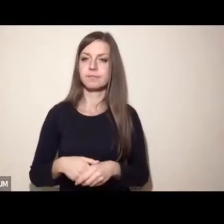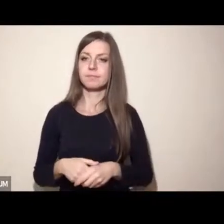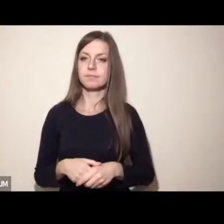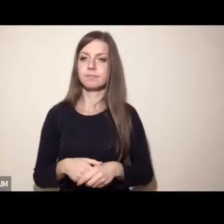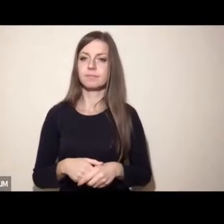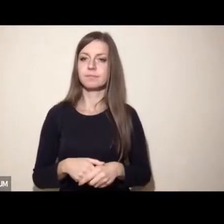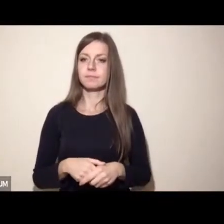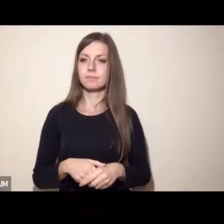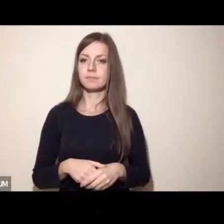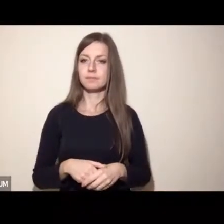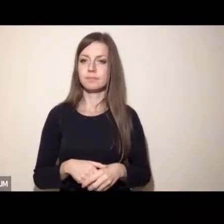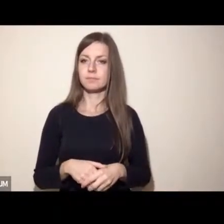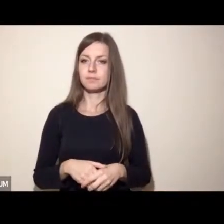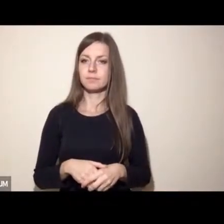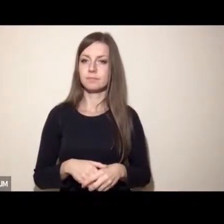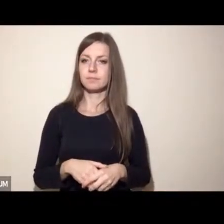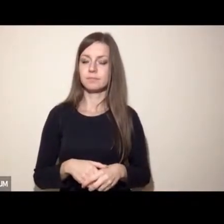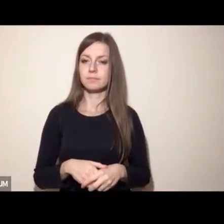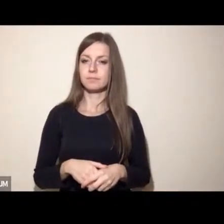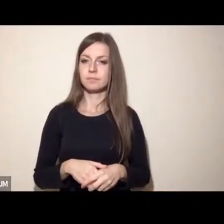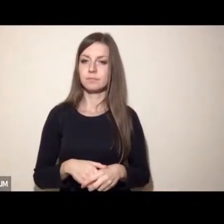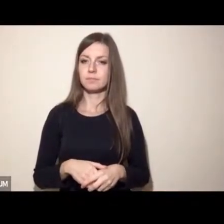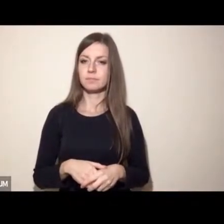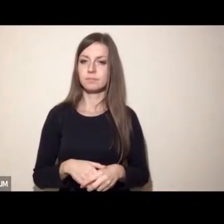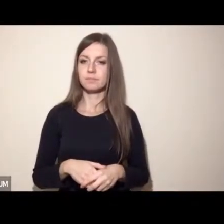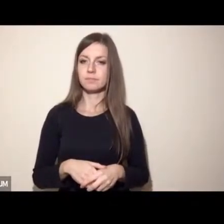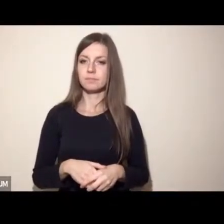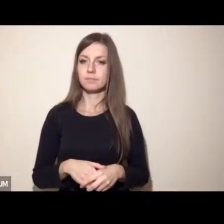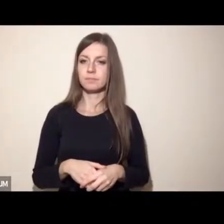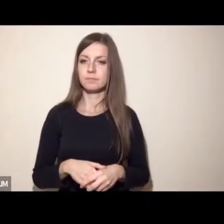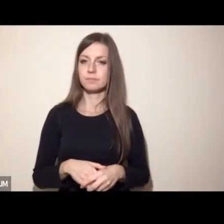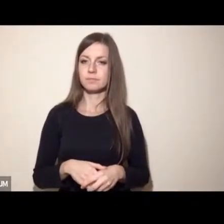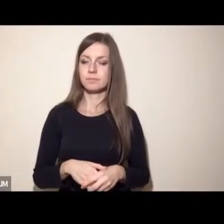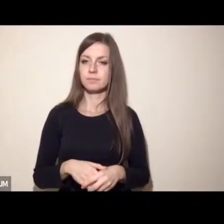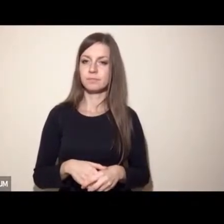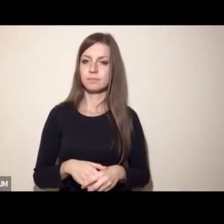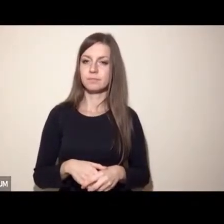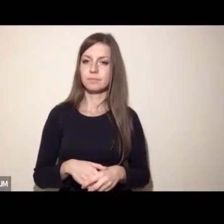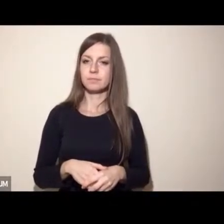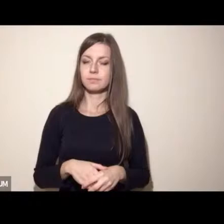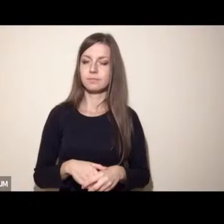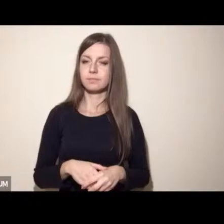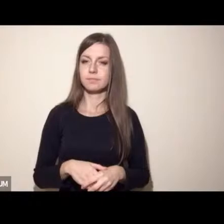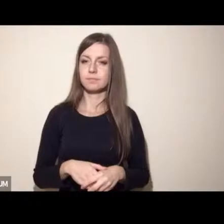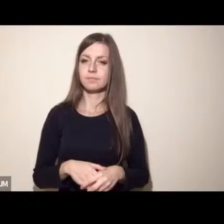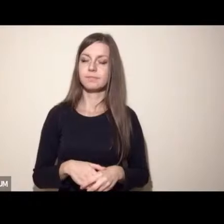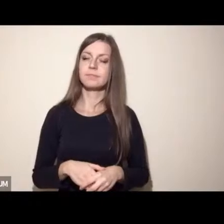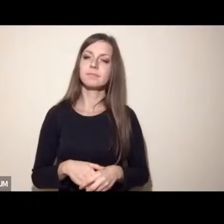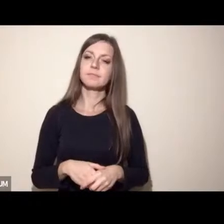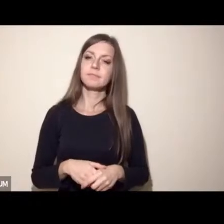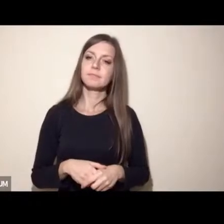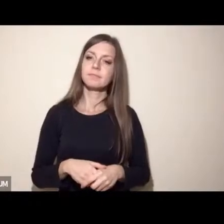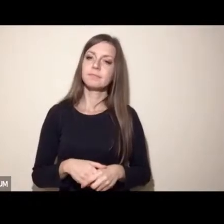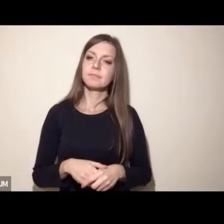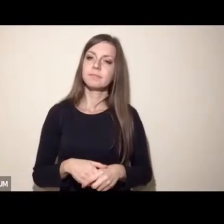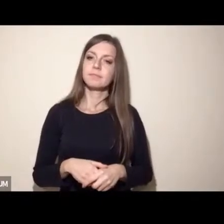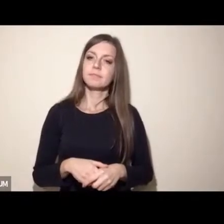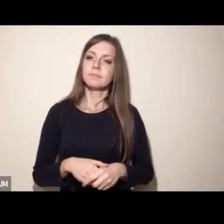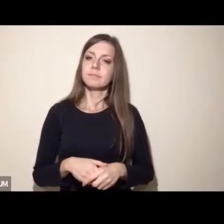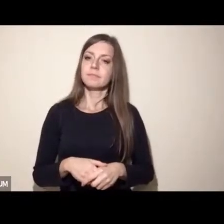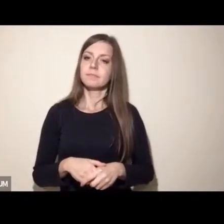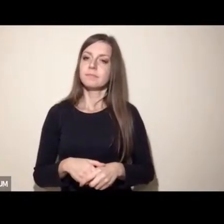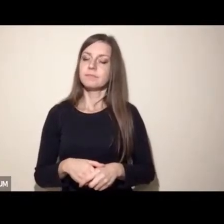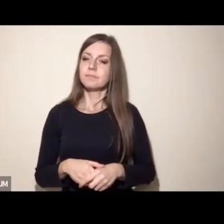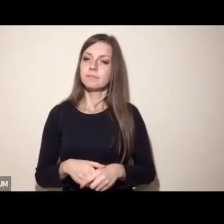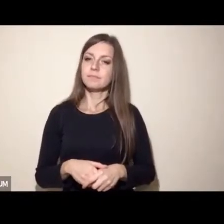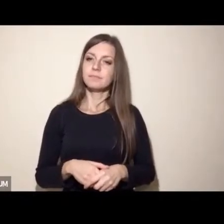jako aktorów życia społecznego jest po prostu utrudniony przez sam fakt radykalizacji, prawda. Czyli musimy zadbać o